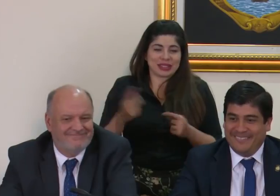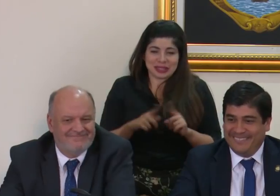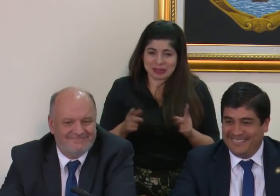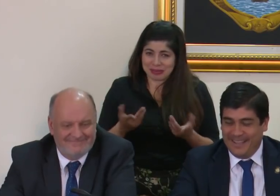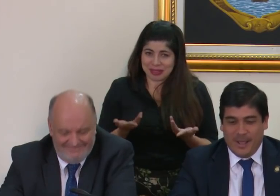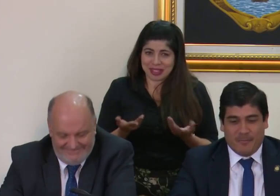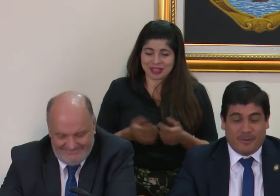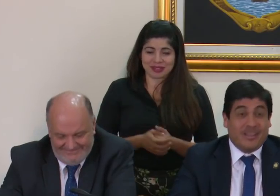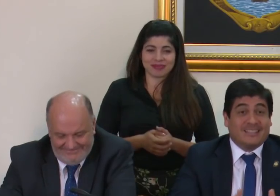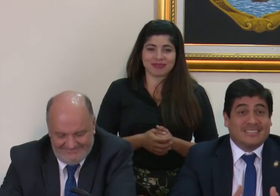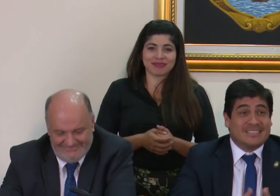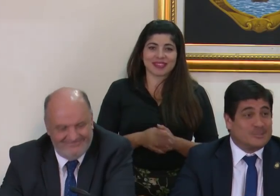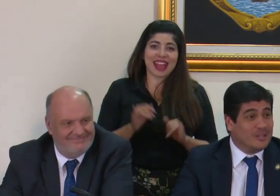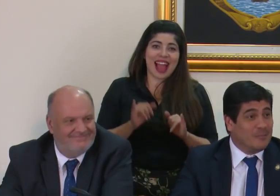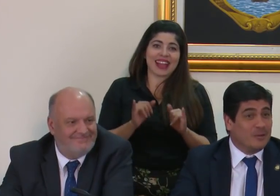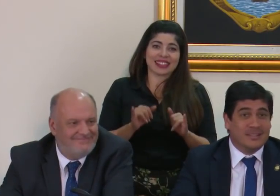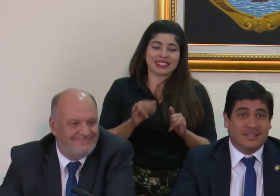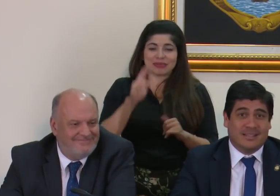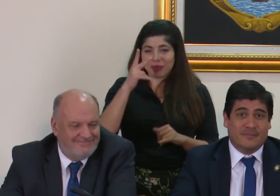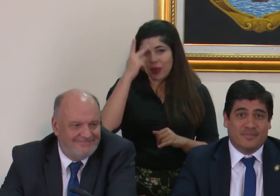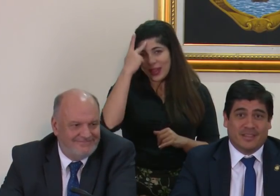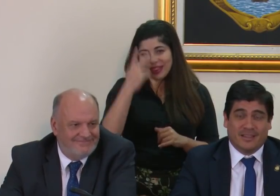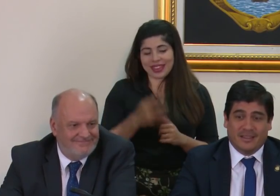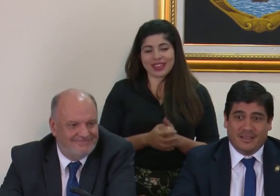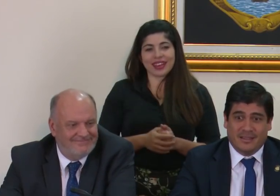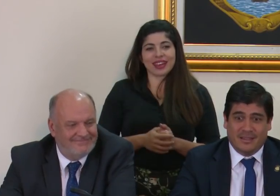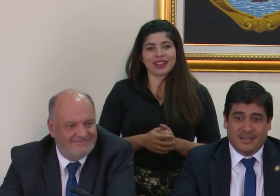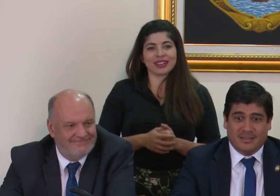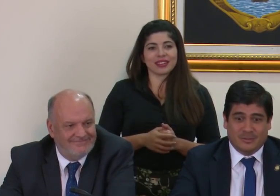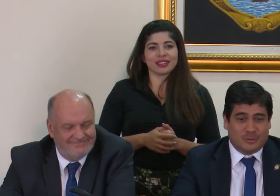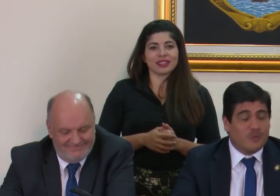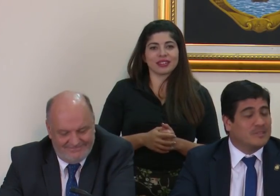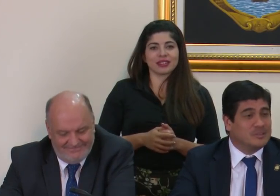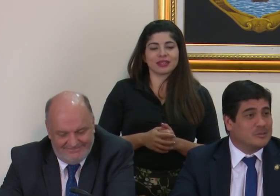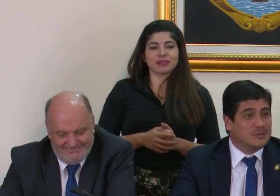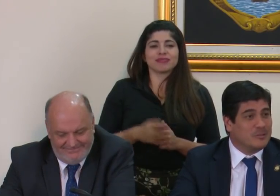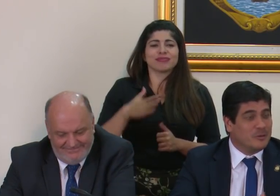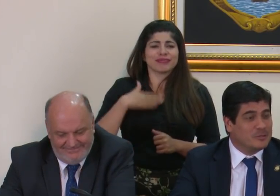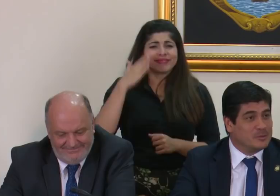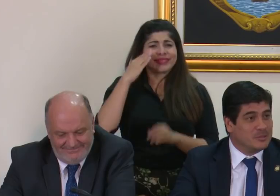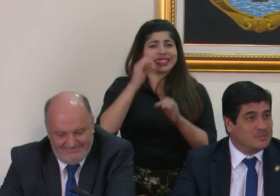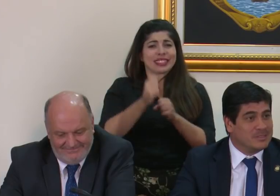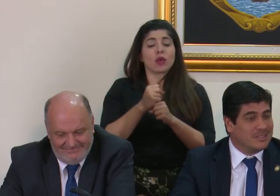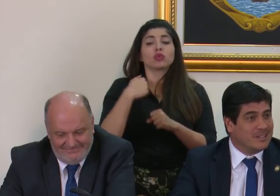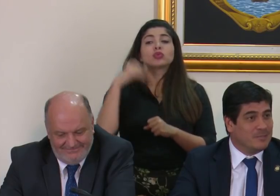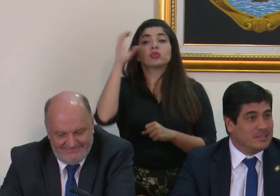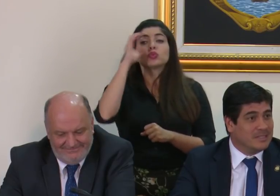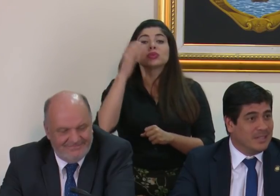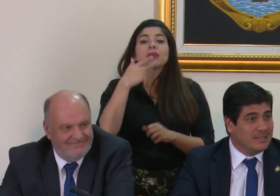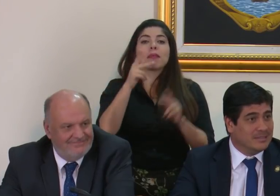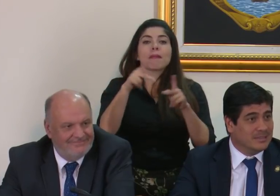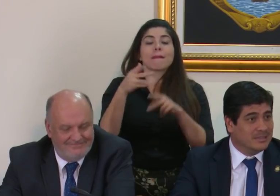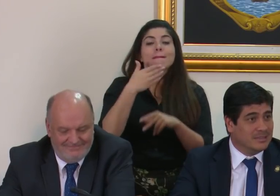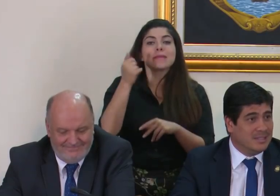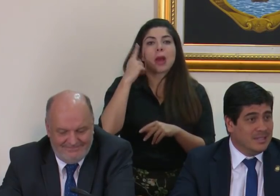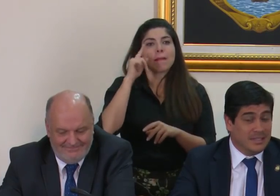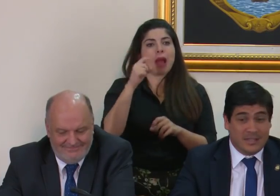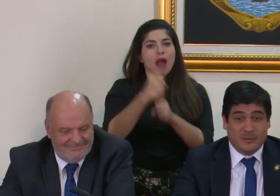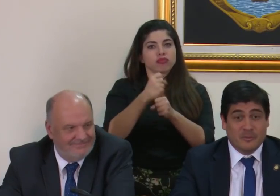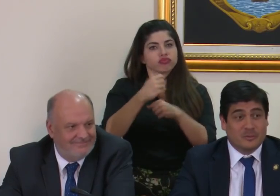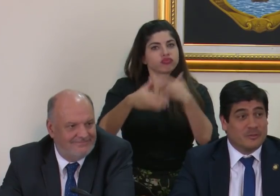Pero, pero, así es esto de la política, yo estoy convencido que son las mejores personas para sacar el país adelante